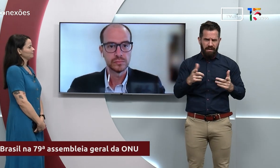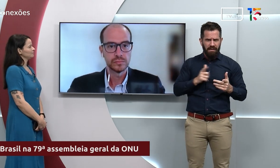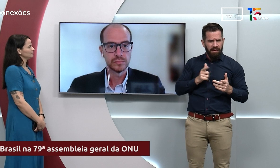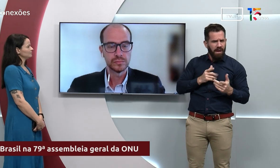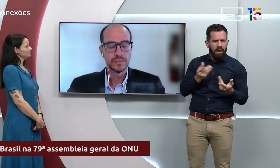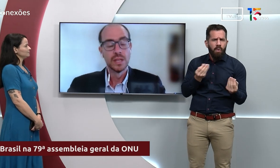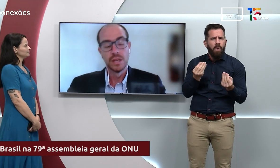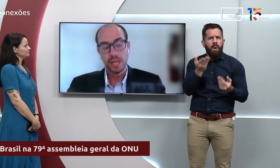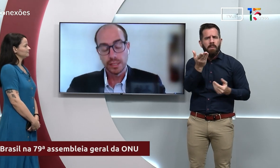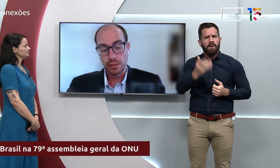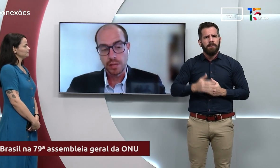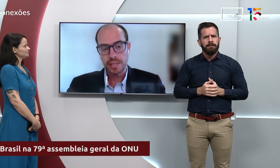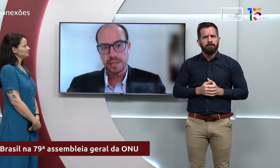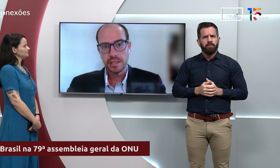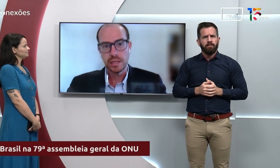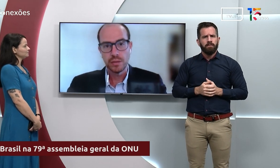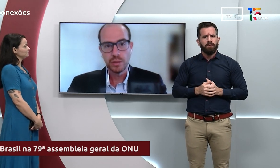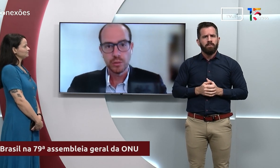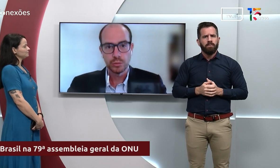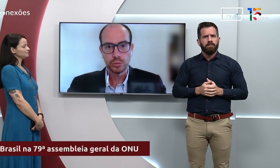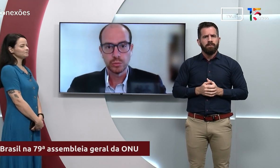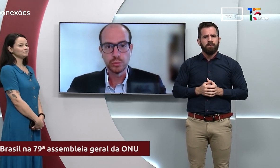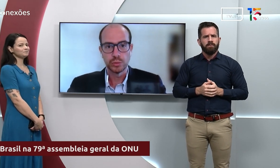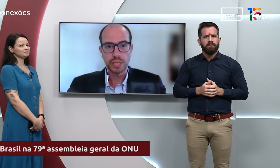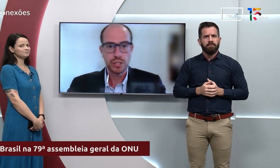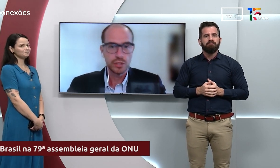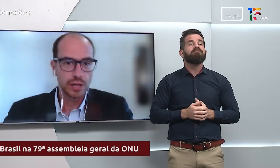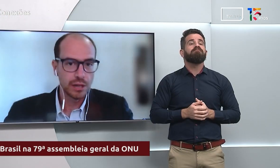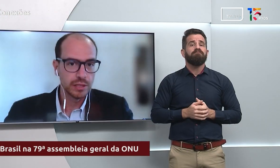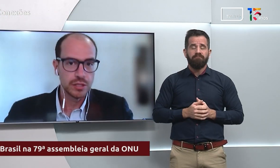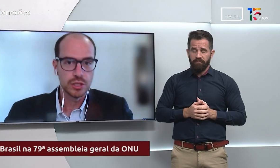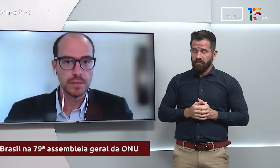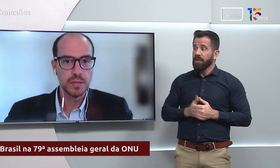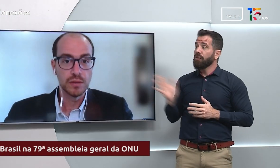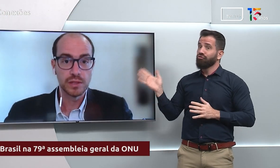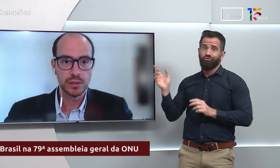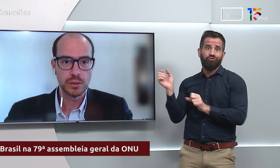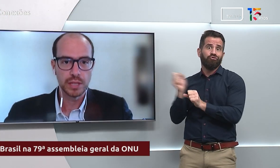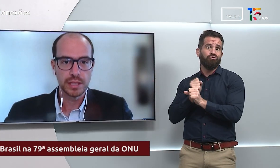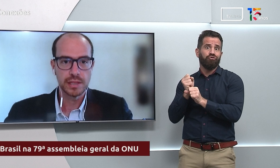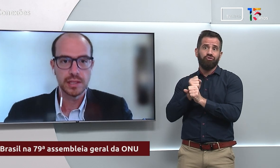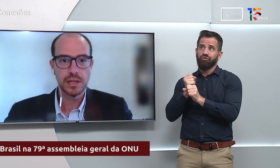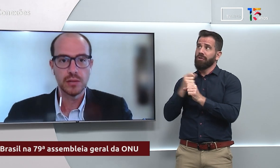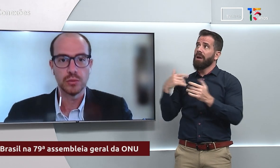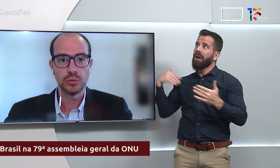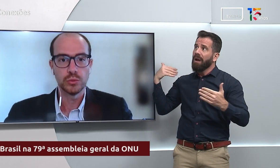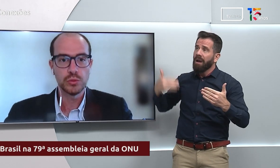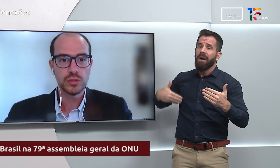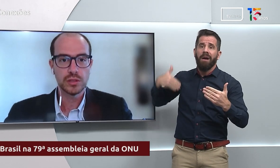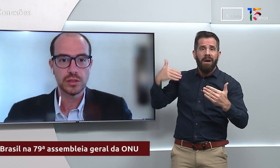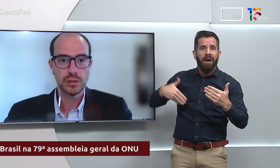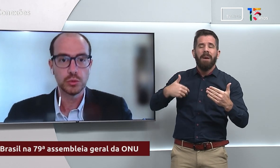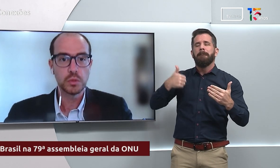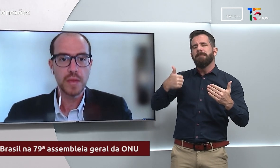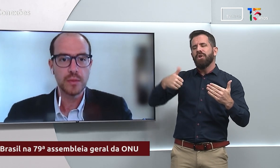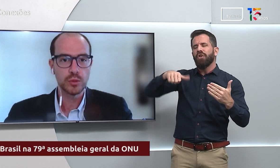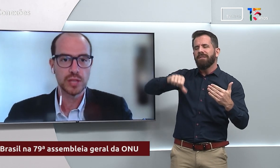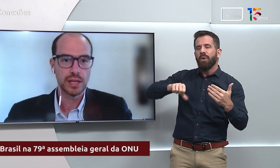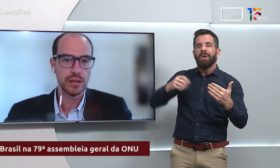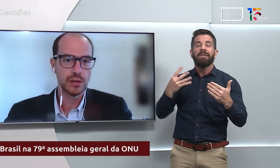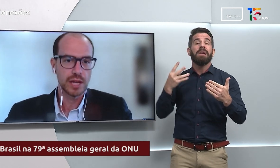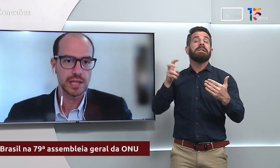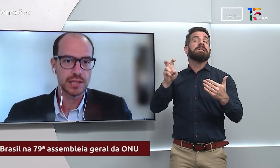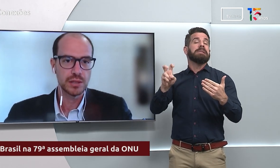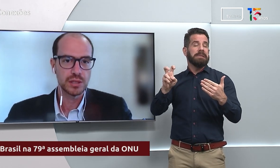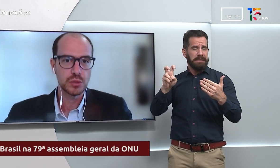gente. Então, esse é o encontro tradicional, desde 1945, dos membros